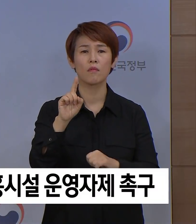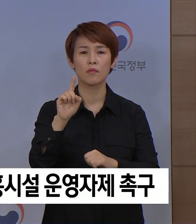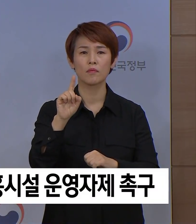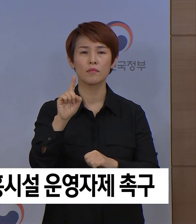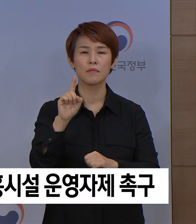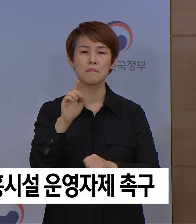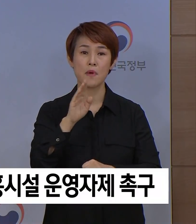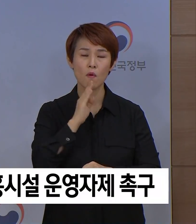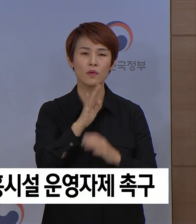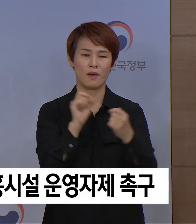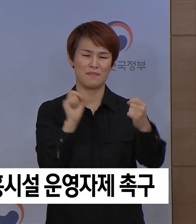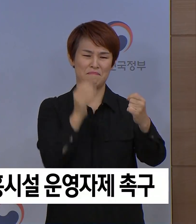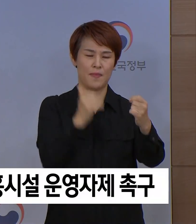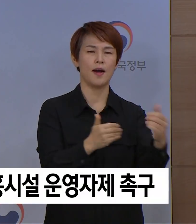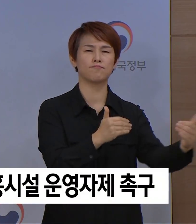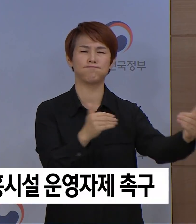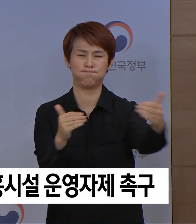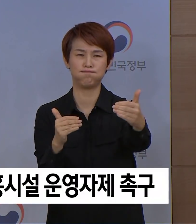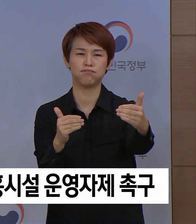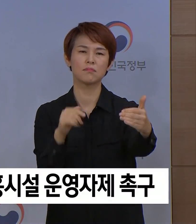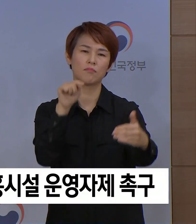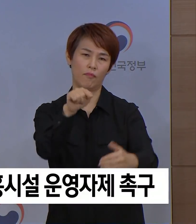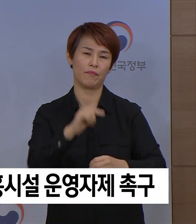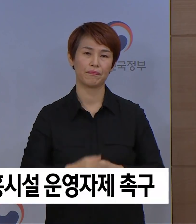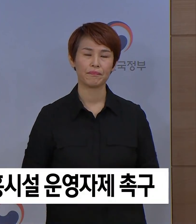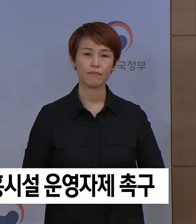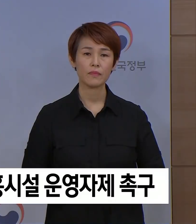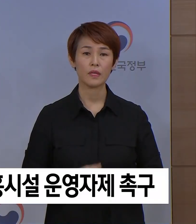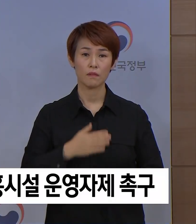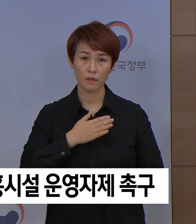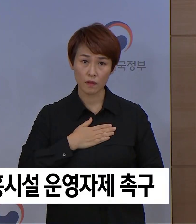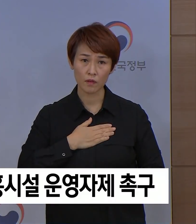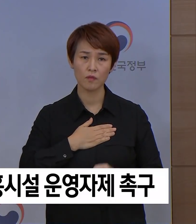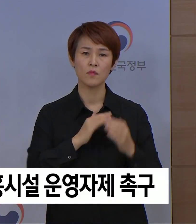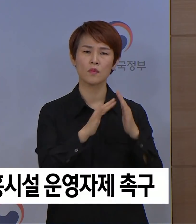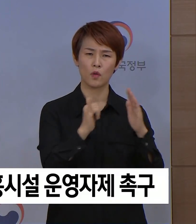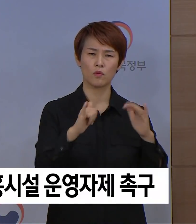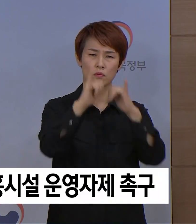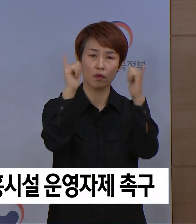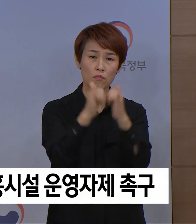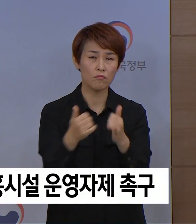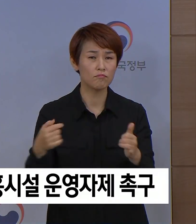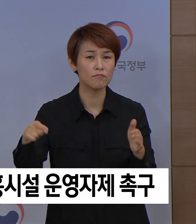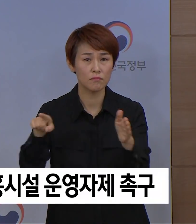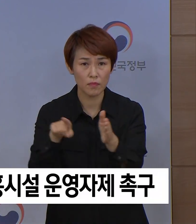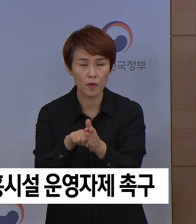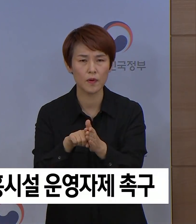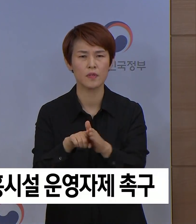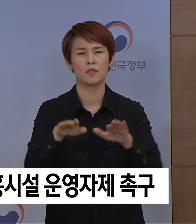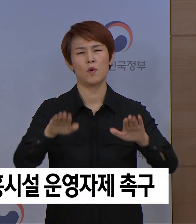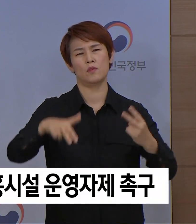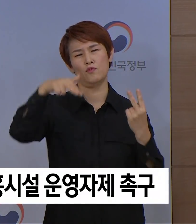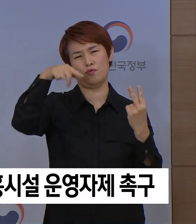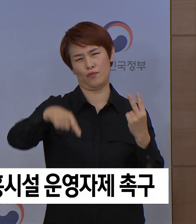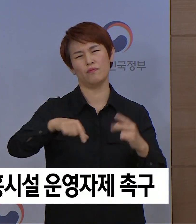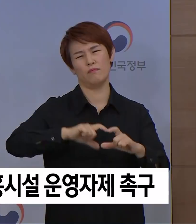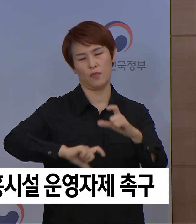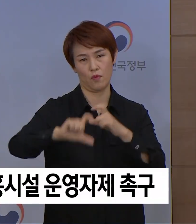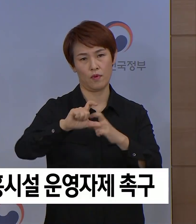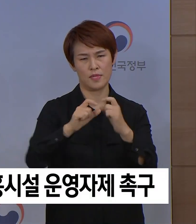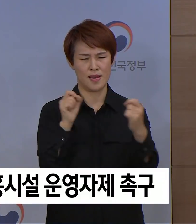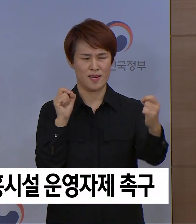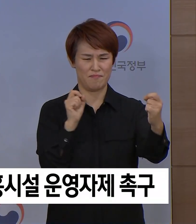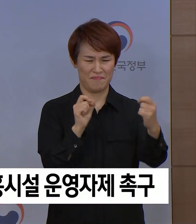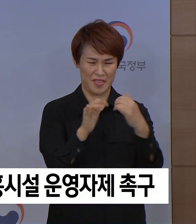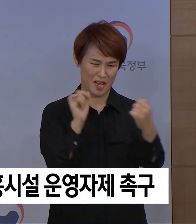대응방안이기도 합니다. 나와 우리 가족 우리 사회 모두를 위해서 이번 2주간 사회적 거리 두기에